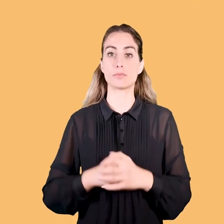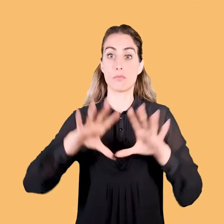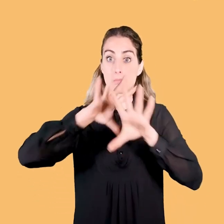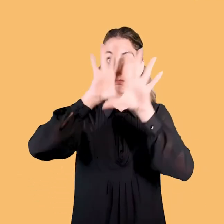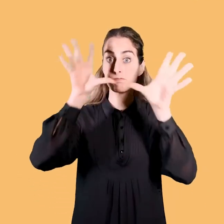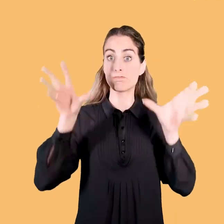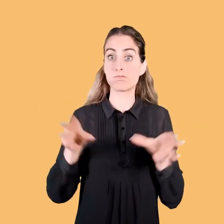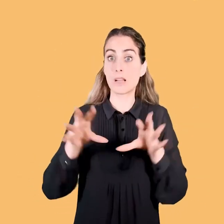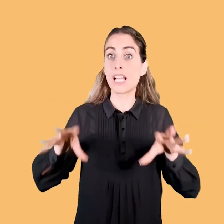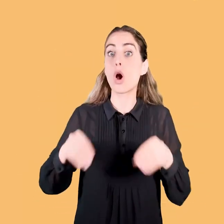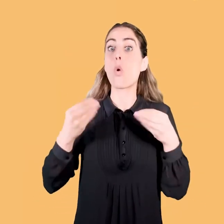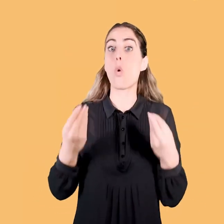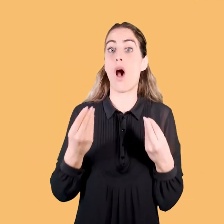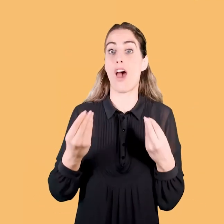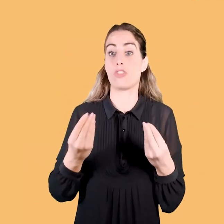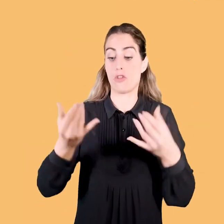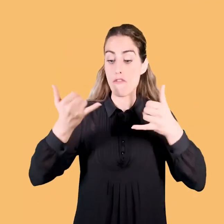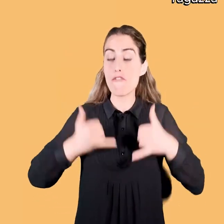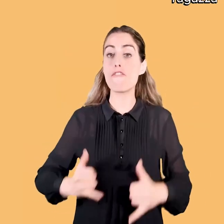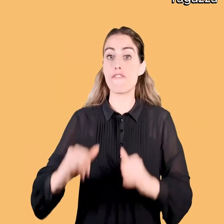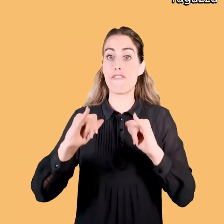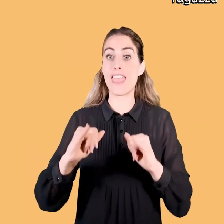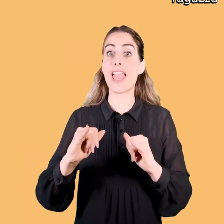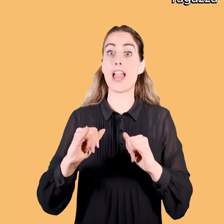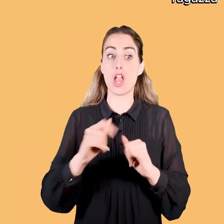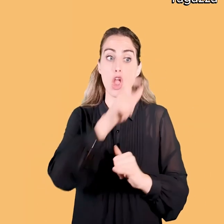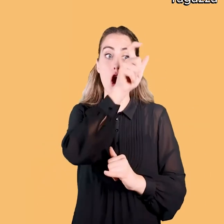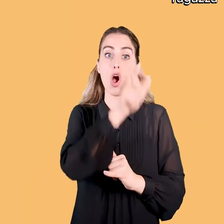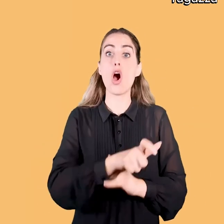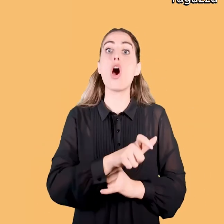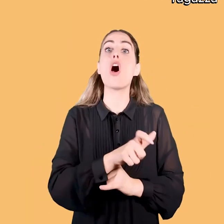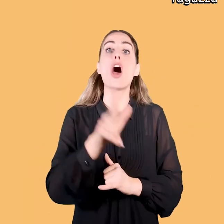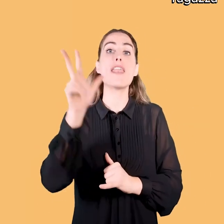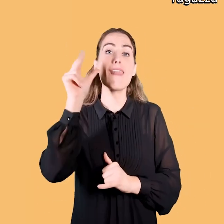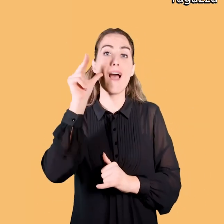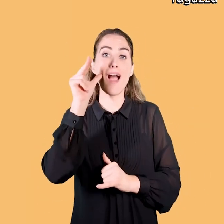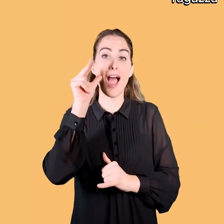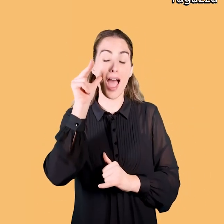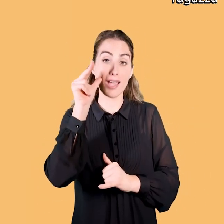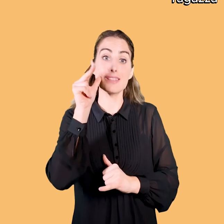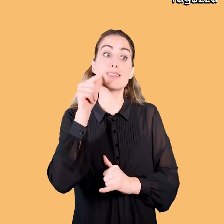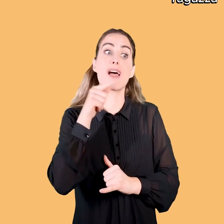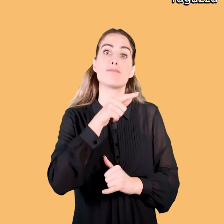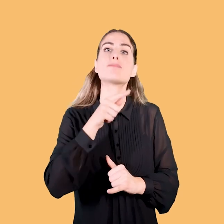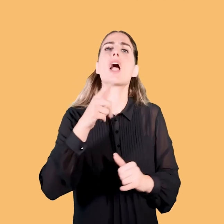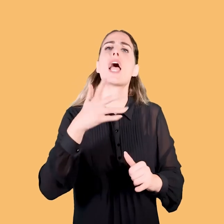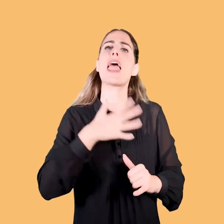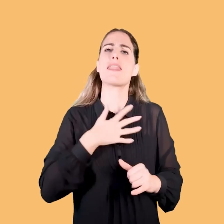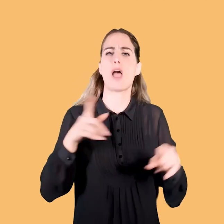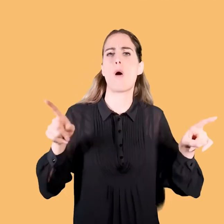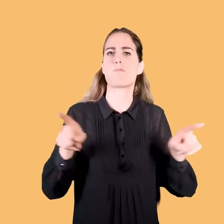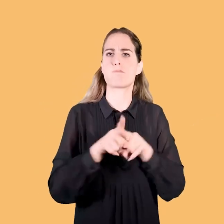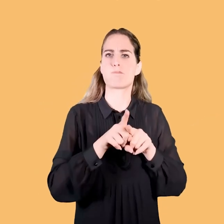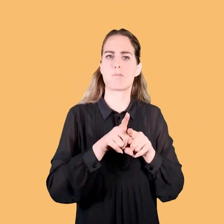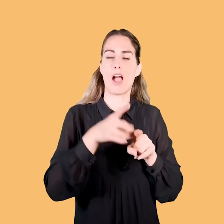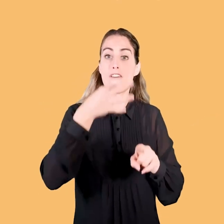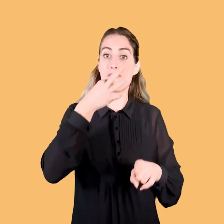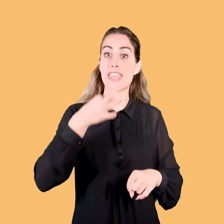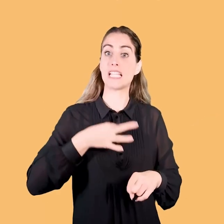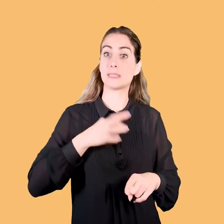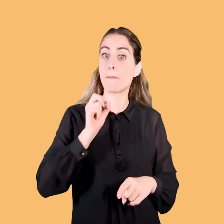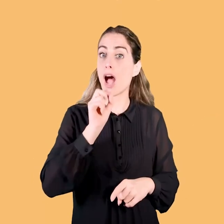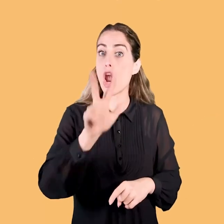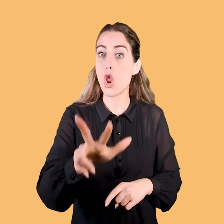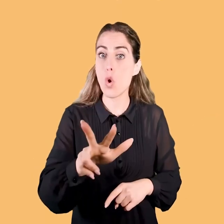Tutto inizia quando il figlio appunto annuncia il suo fidanzamento con una ragazza, con una sua coetanea. Questo